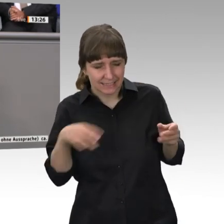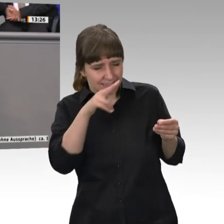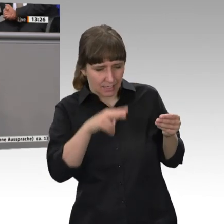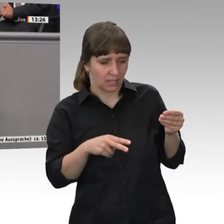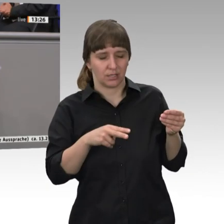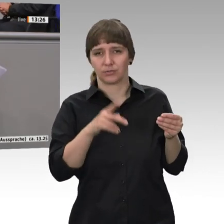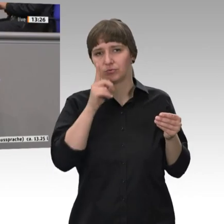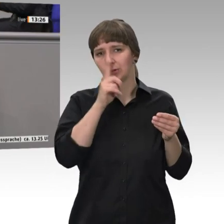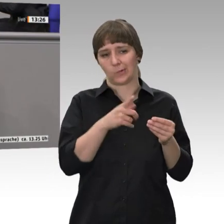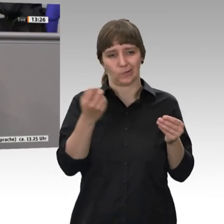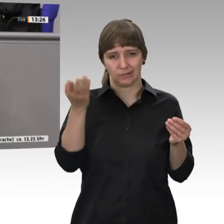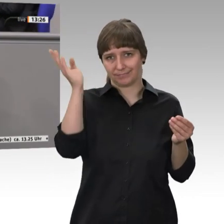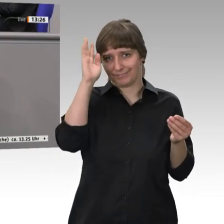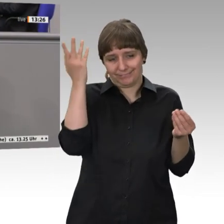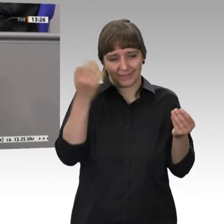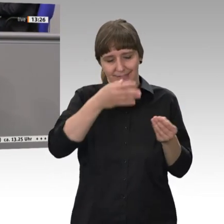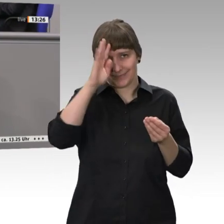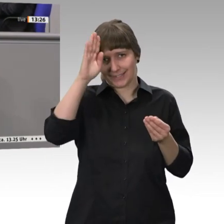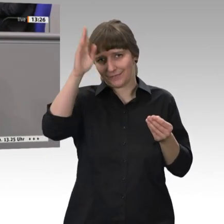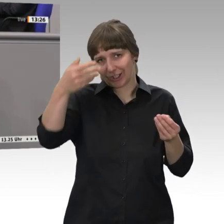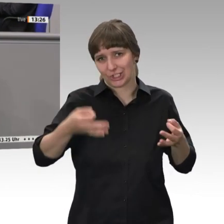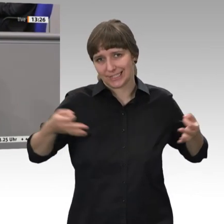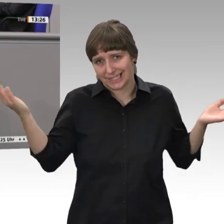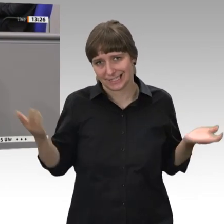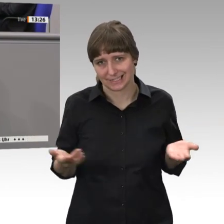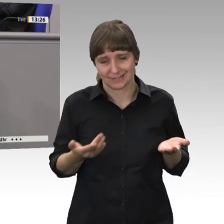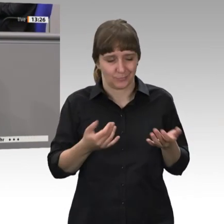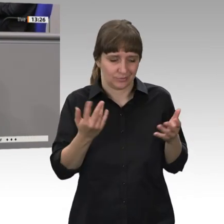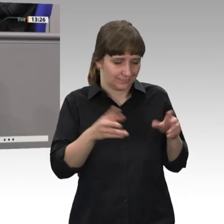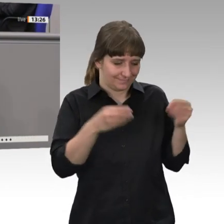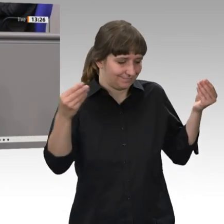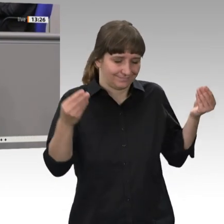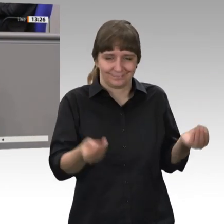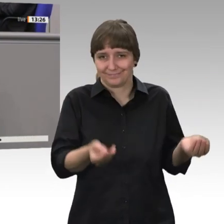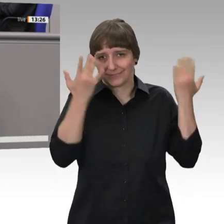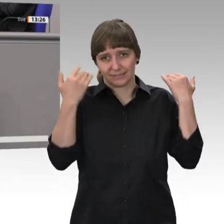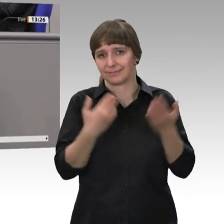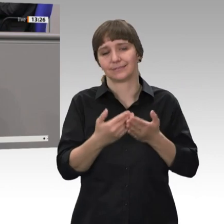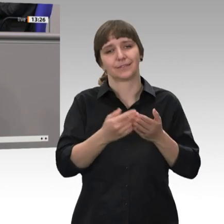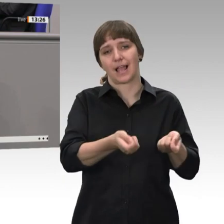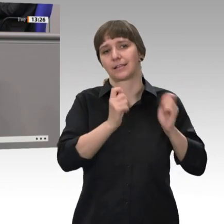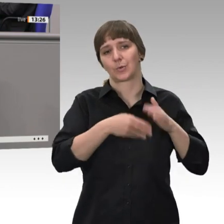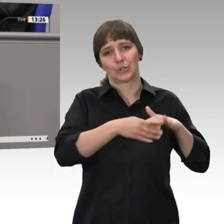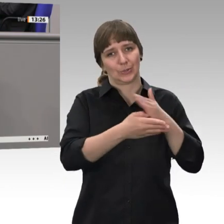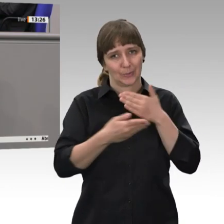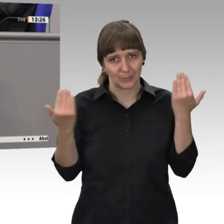die schnell entweicht. Diese heiße Luft ist eben weg. Deshalb werden wir den Antrag nicht unterstützen und bitten um Ablehnung. Danke schön.